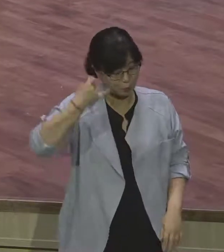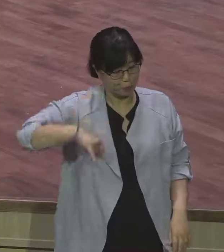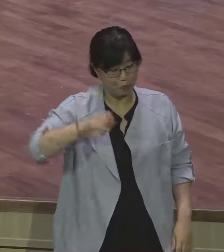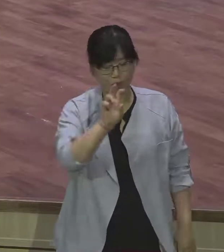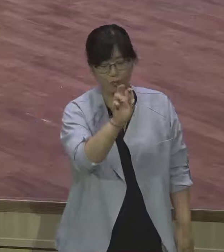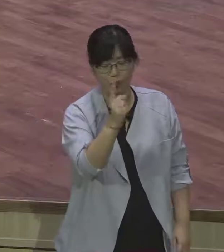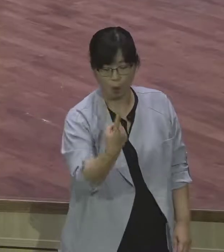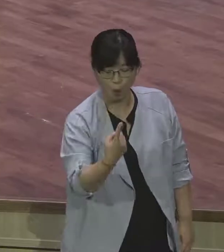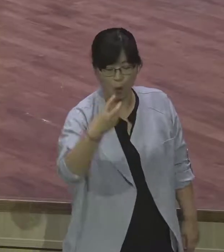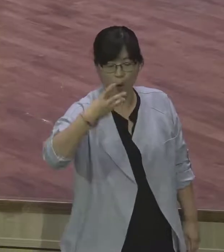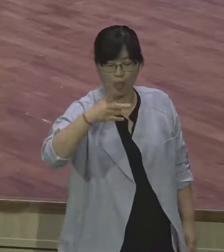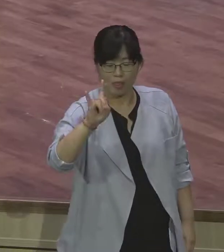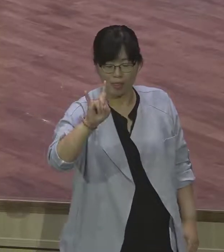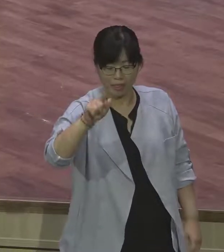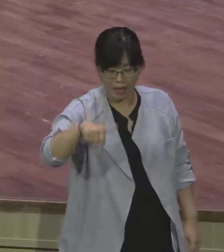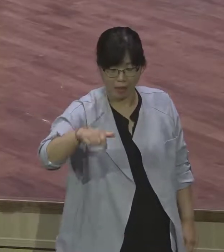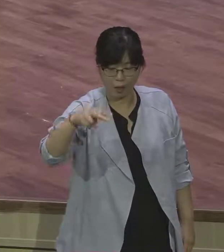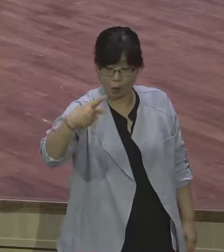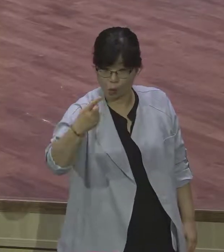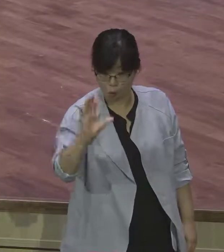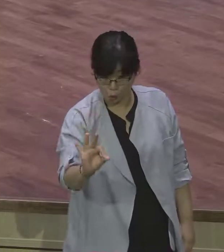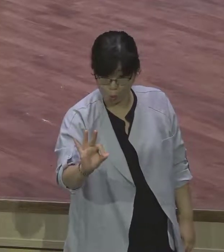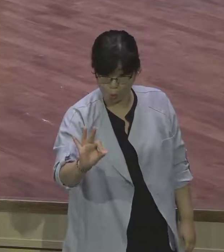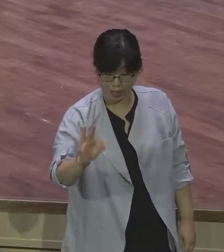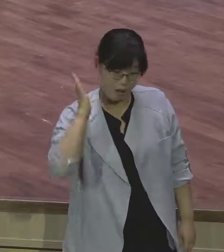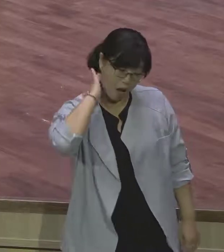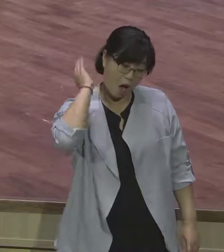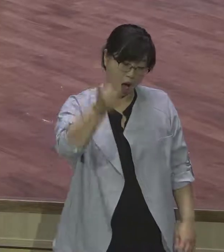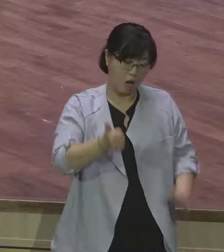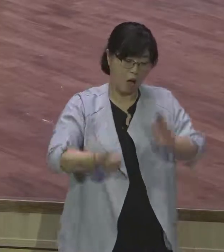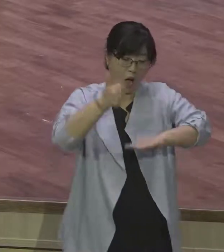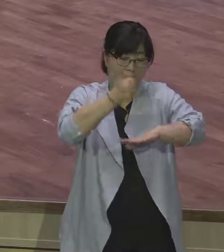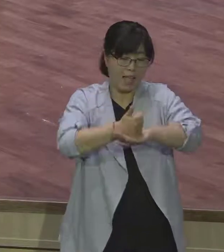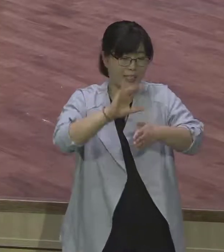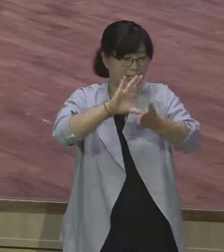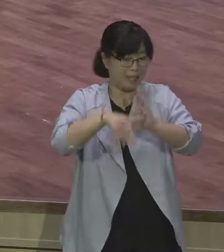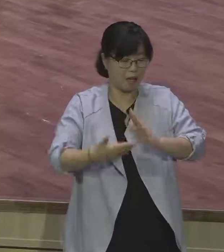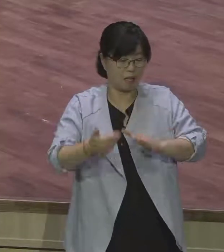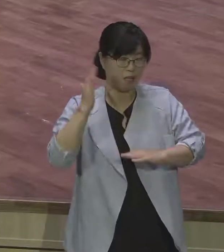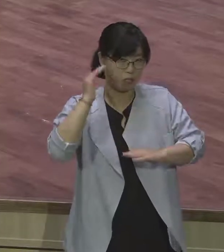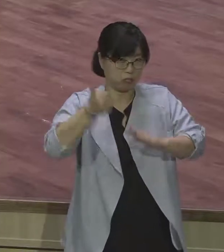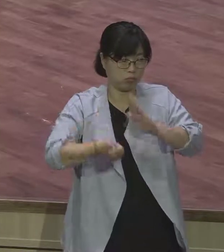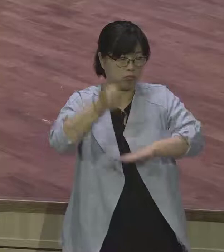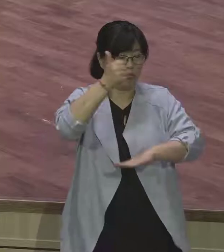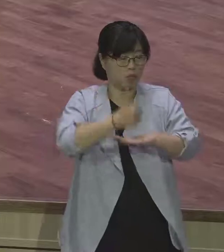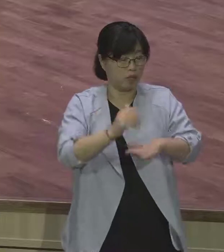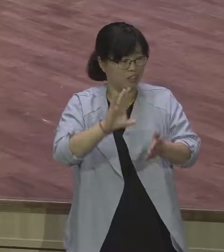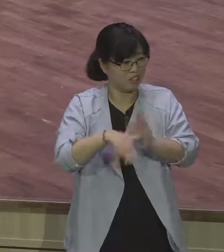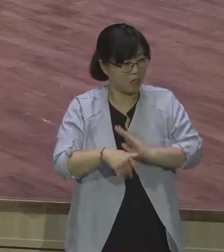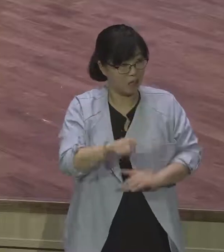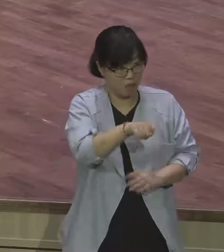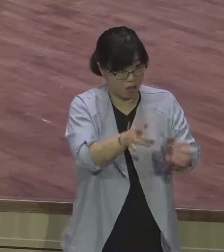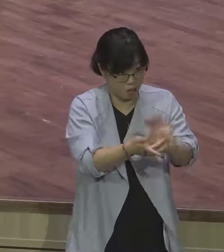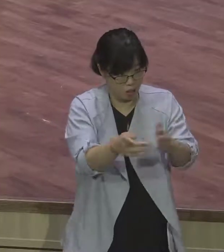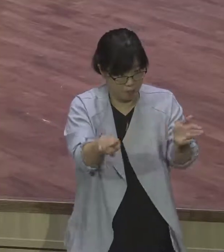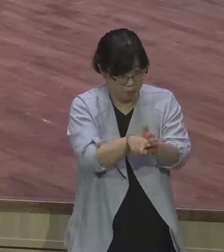이 중국에는요 지하교회가 1억이 넘어서 성도들이 1억이 넘어서 성도들이 그대로